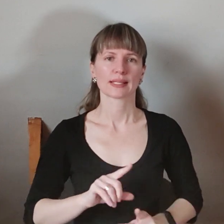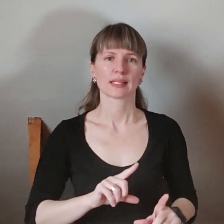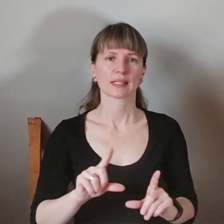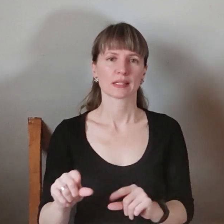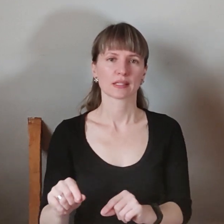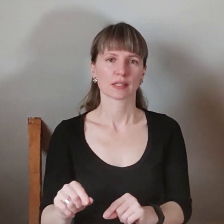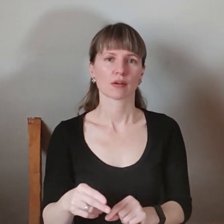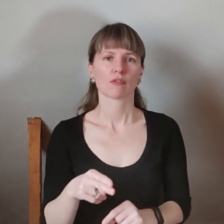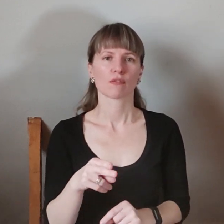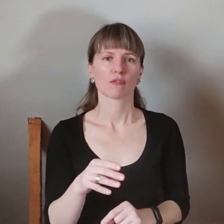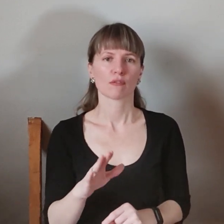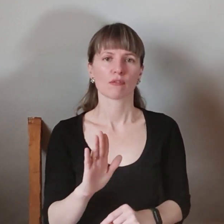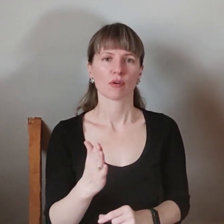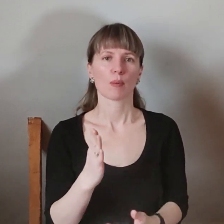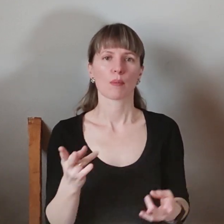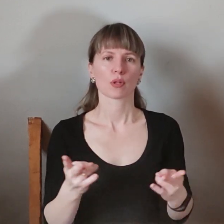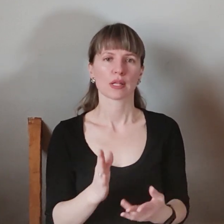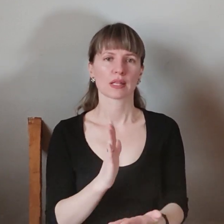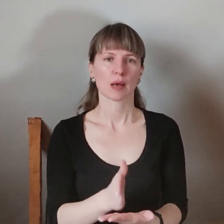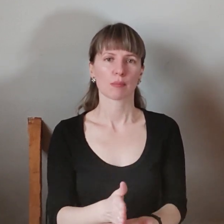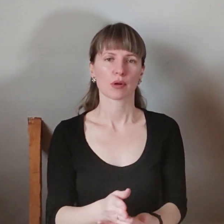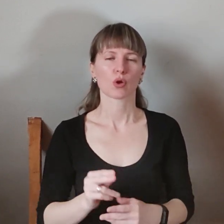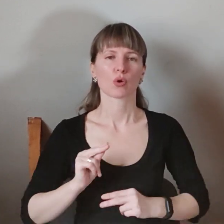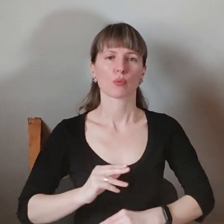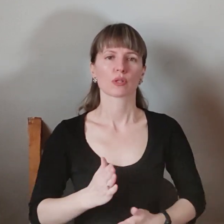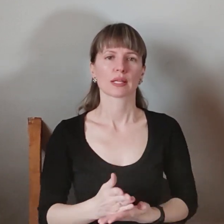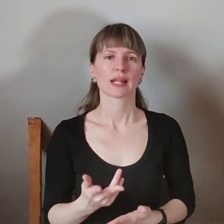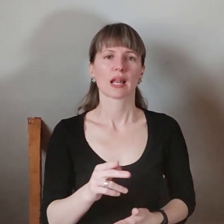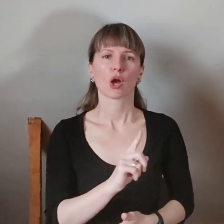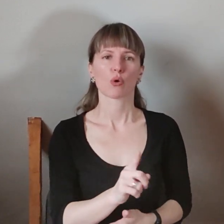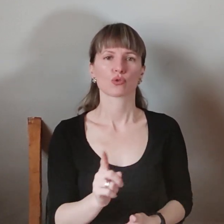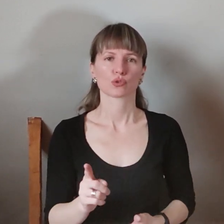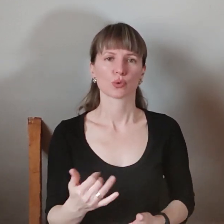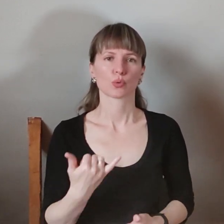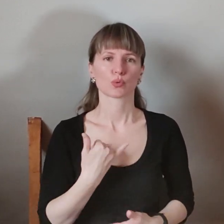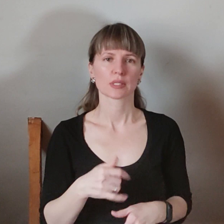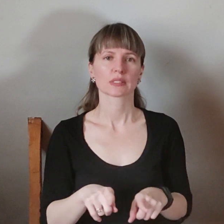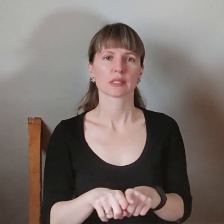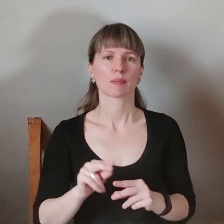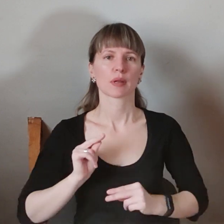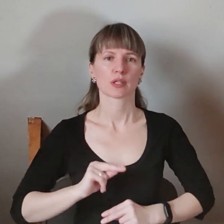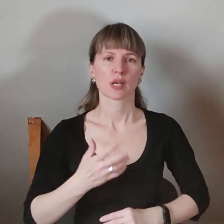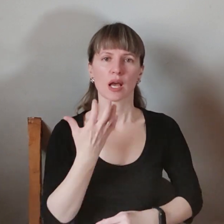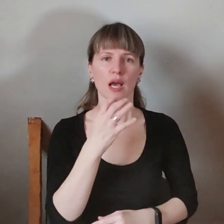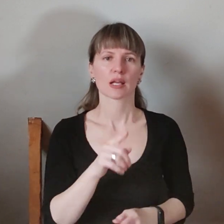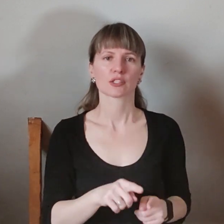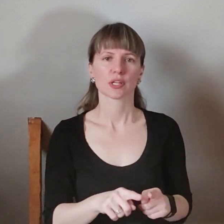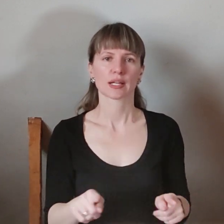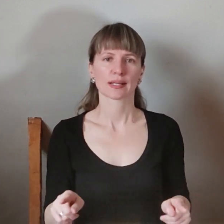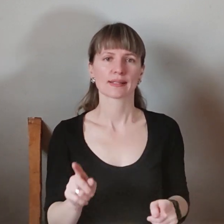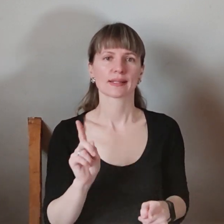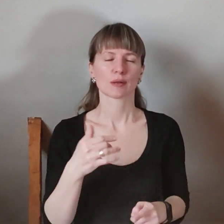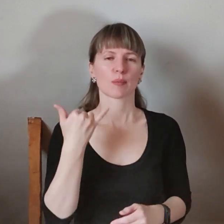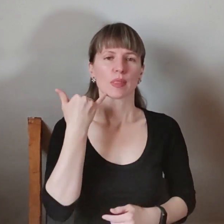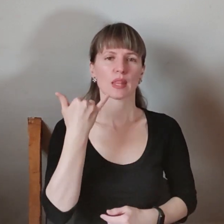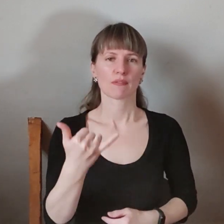в потрібному напрямку. Робота є для кожного. У нас також працює гаряча лінія. Там на телефоні дзвінки,